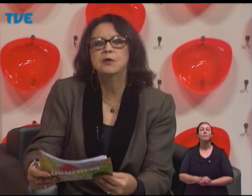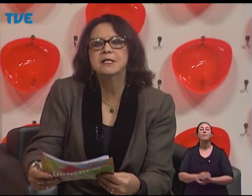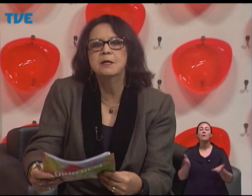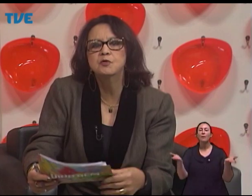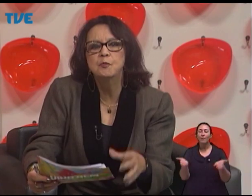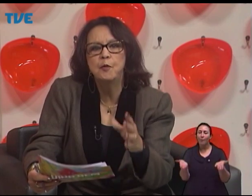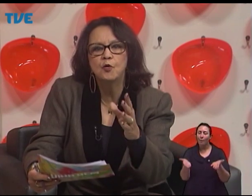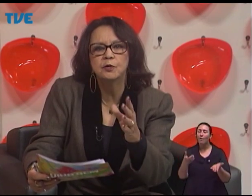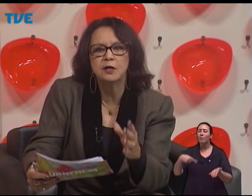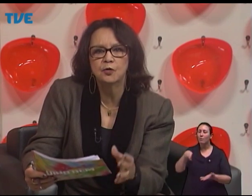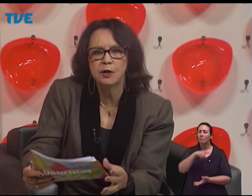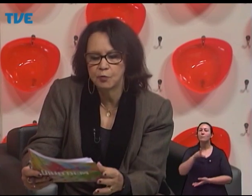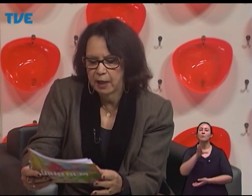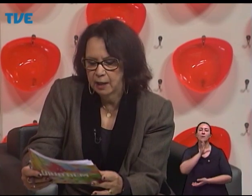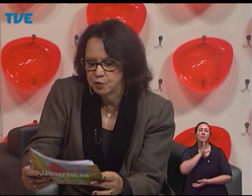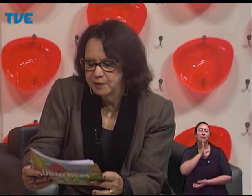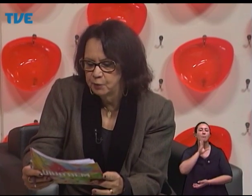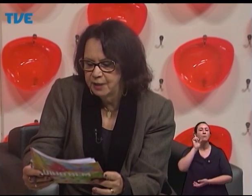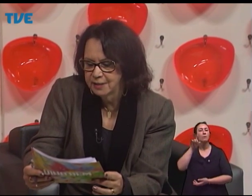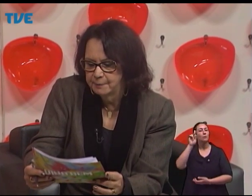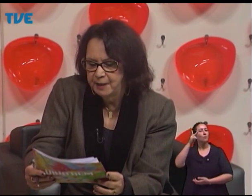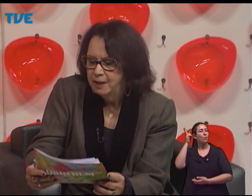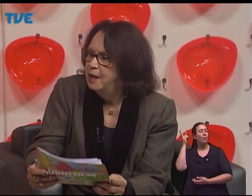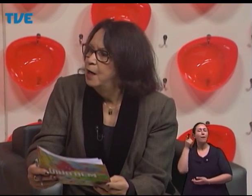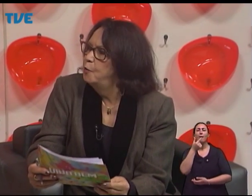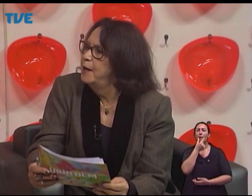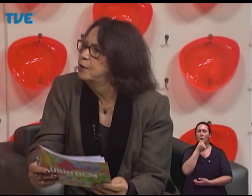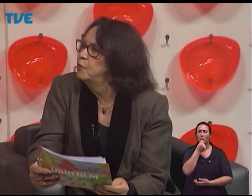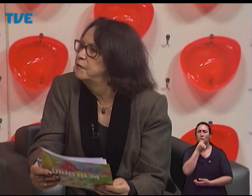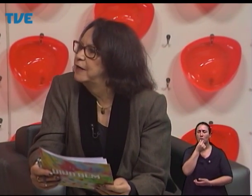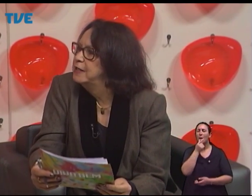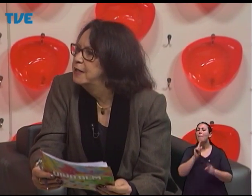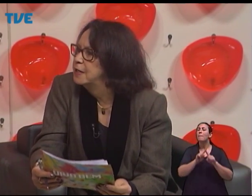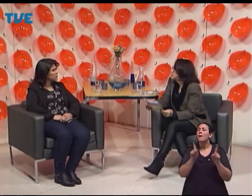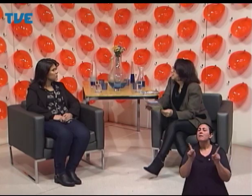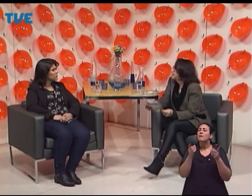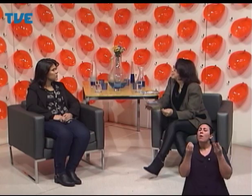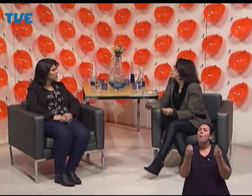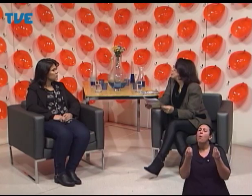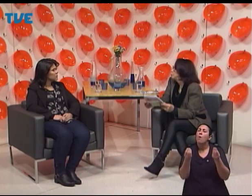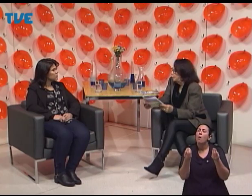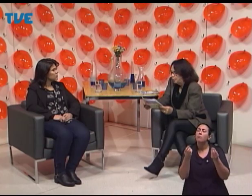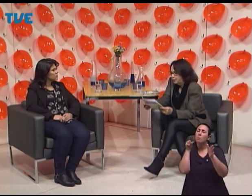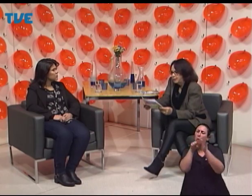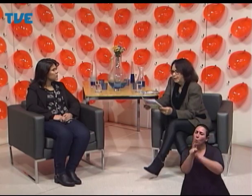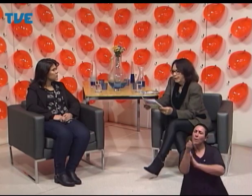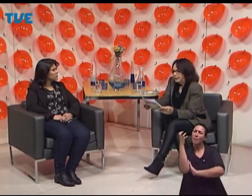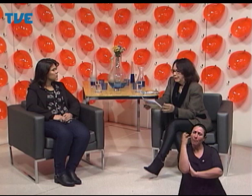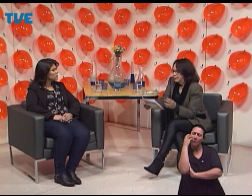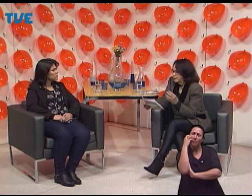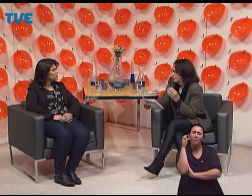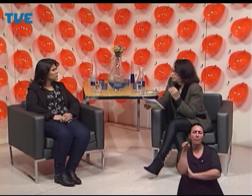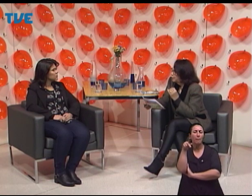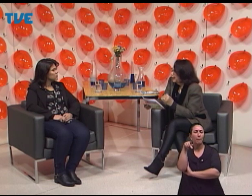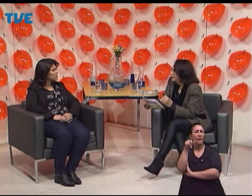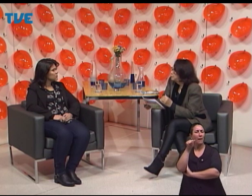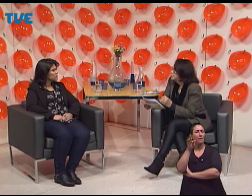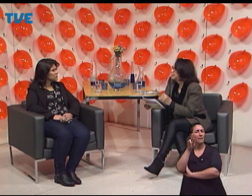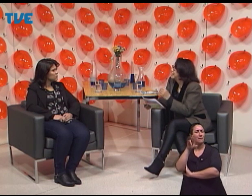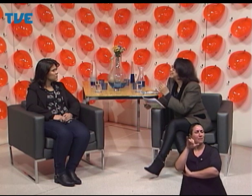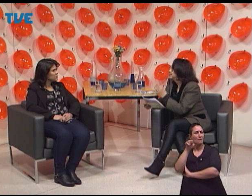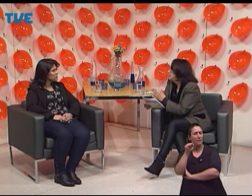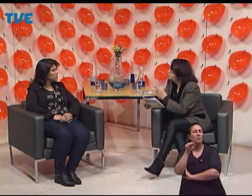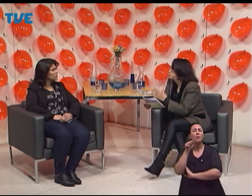Pois é, conhecemos um pouco da história do Carlos, mas eu queria saber como é que tu avalias a trajetória do